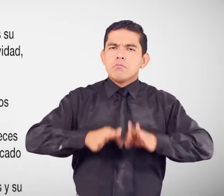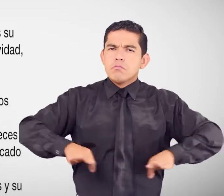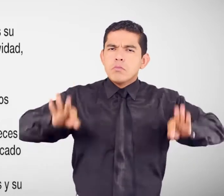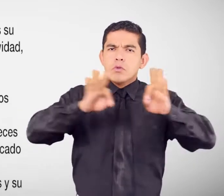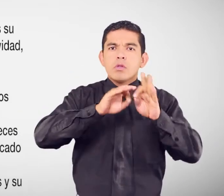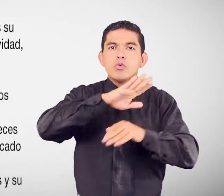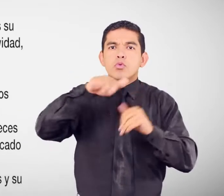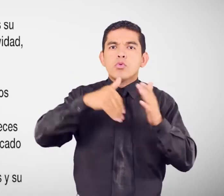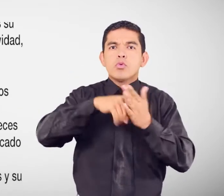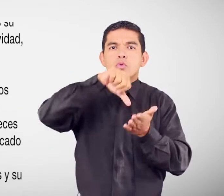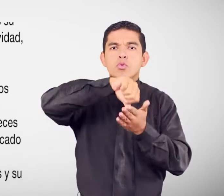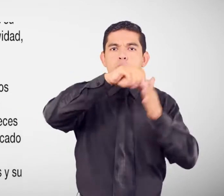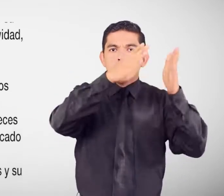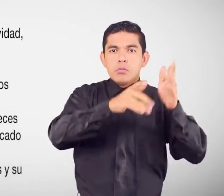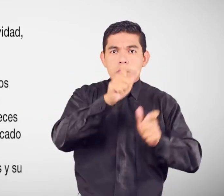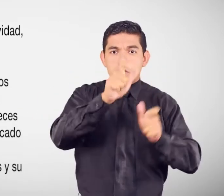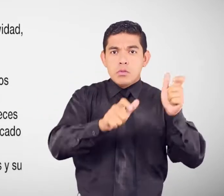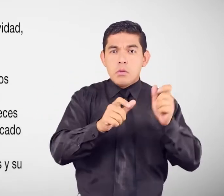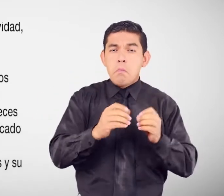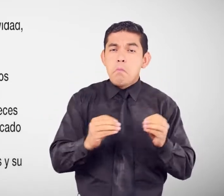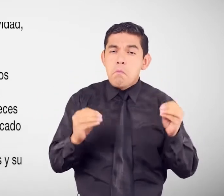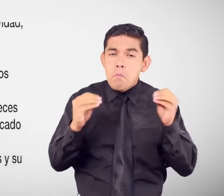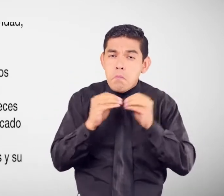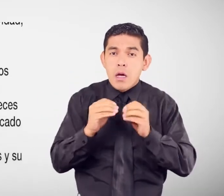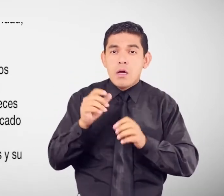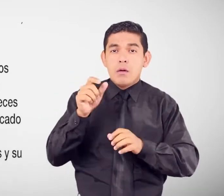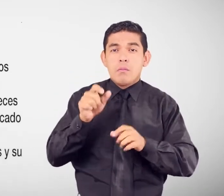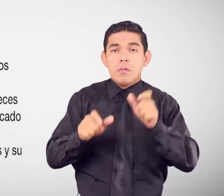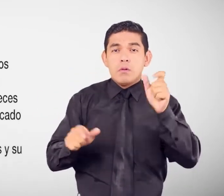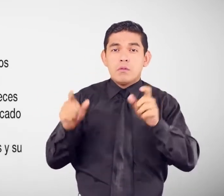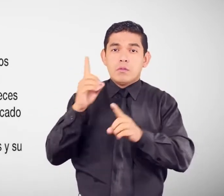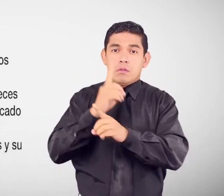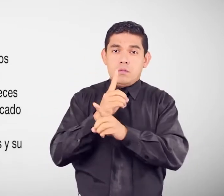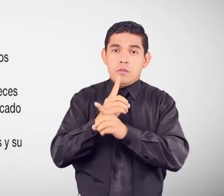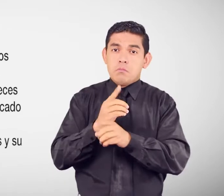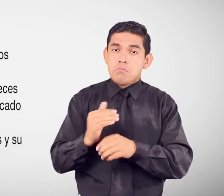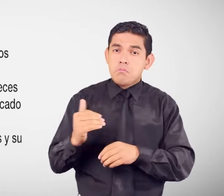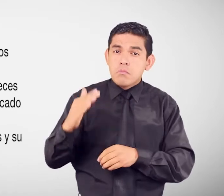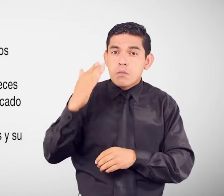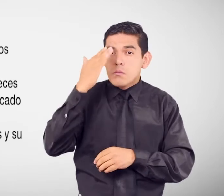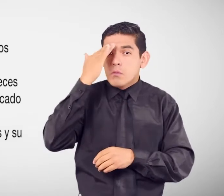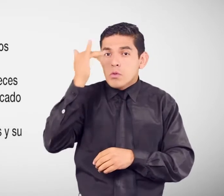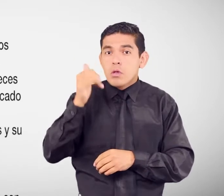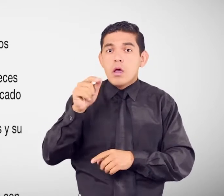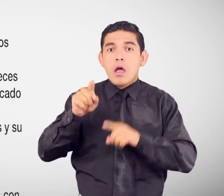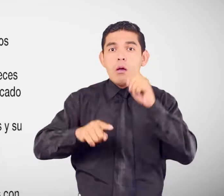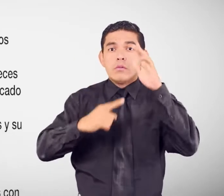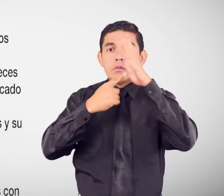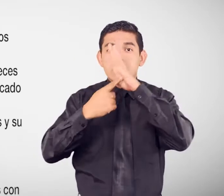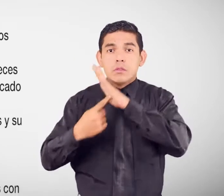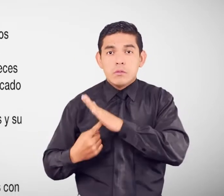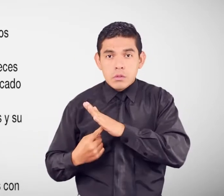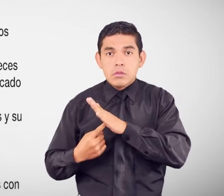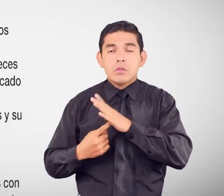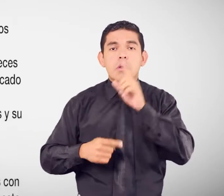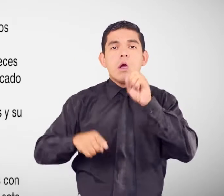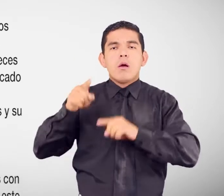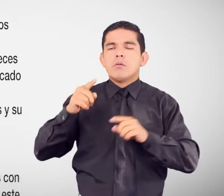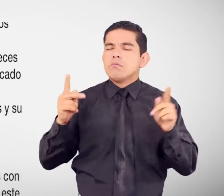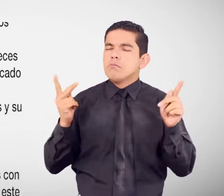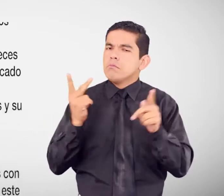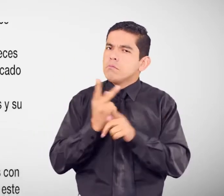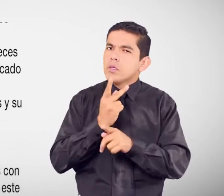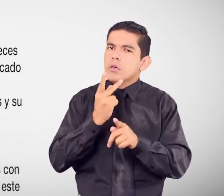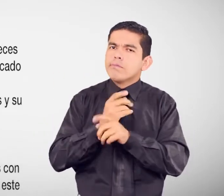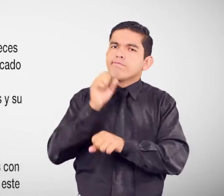todos los ciudadanos, pero en el caso de las personas con discapacidad, muchas veces los casos de discriminación han provocado graves